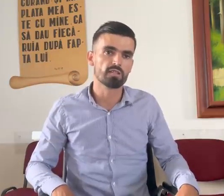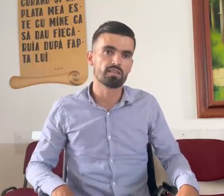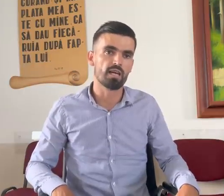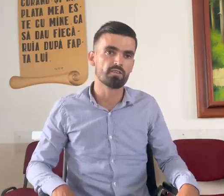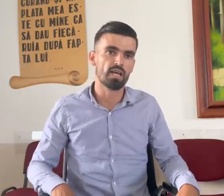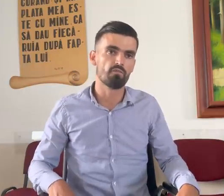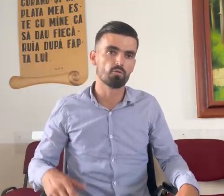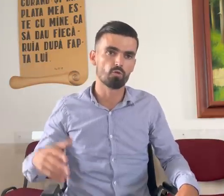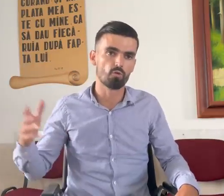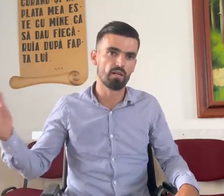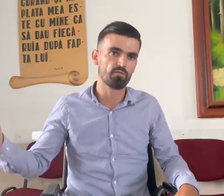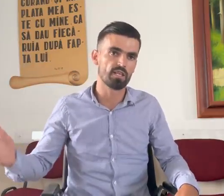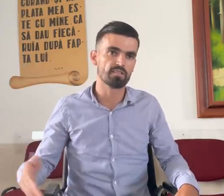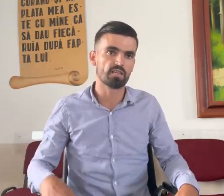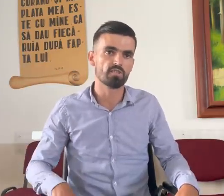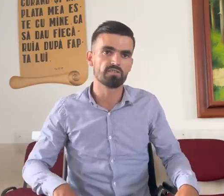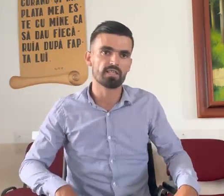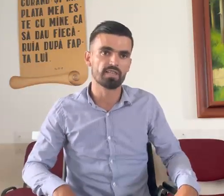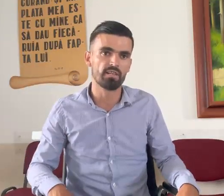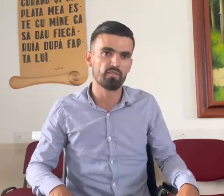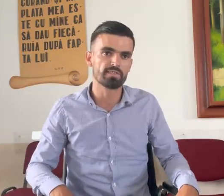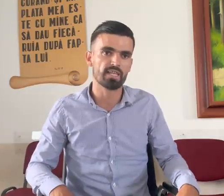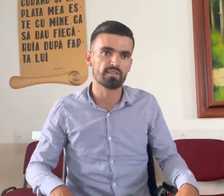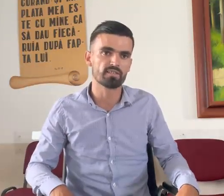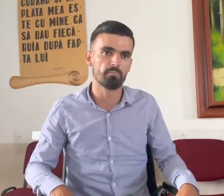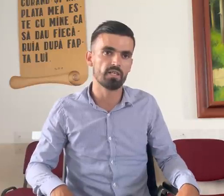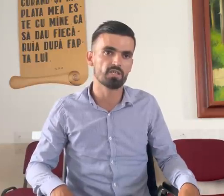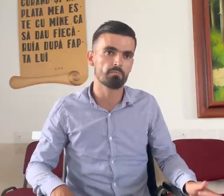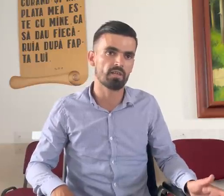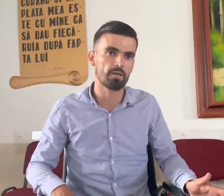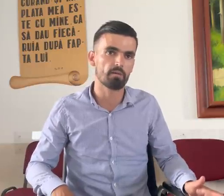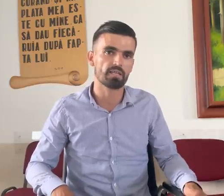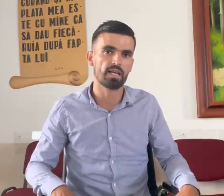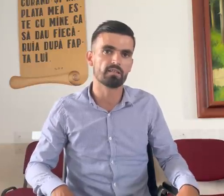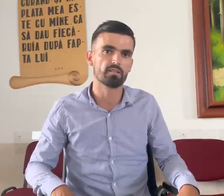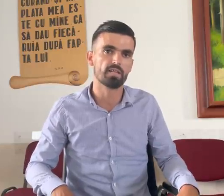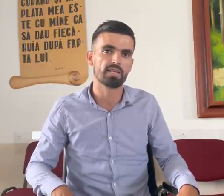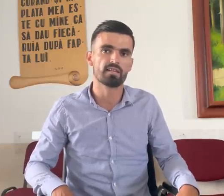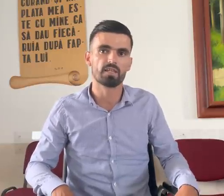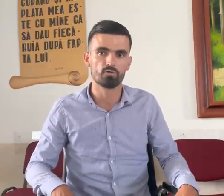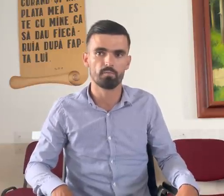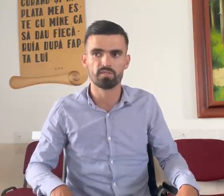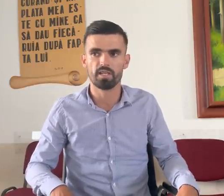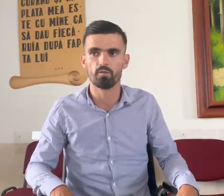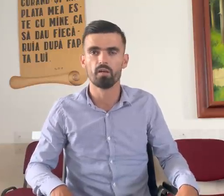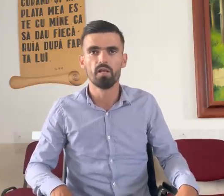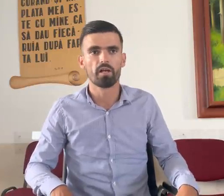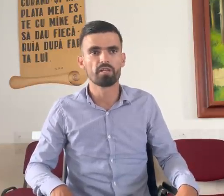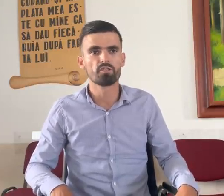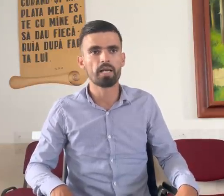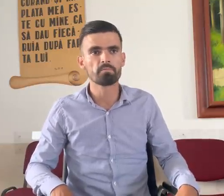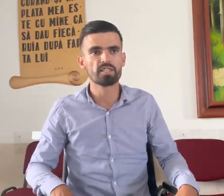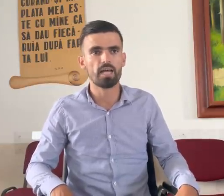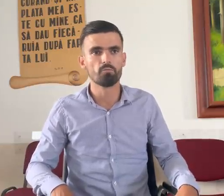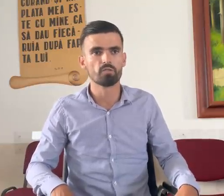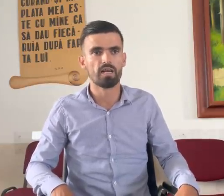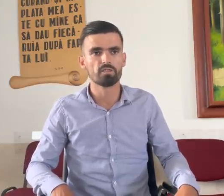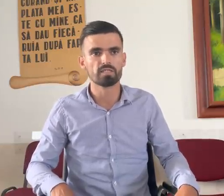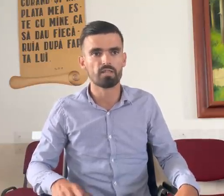Satan, Diavol, lucrurile vieții acestea să le investească în mine și m-am depărtat de casa lui Dumnezeu. Recitam salmul la vâstra